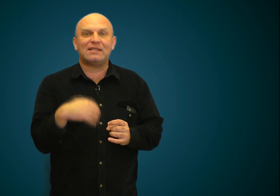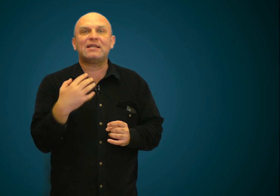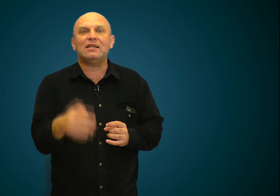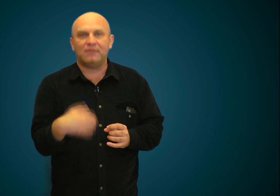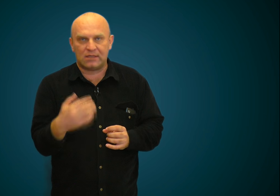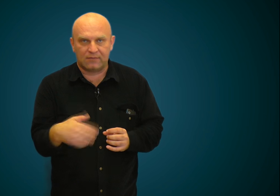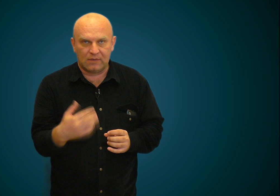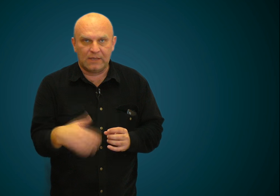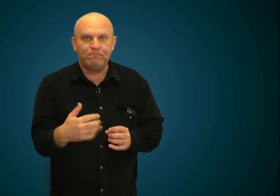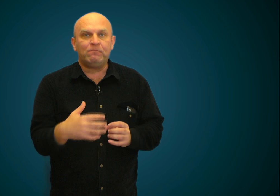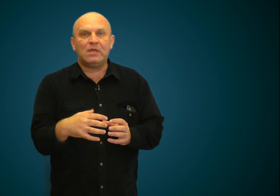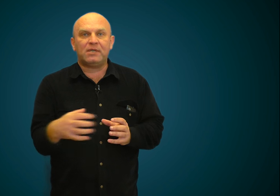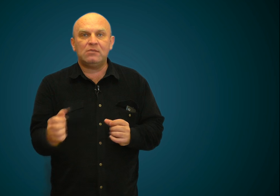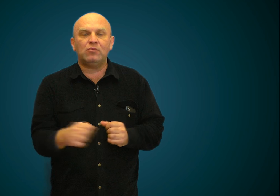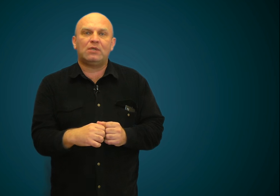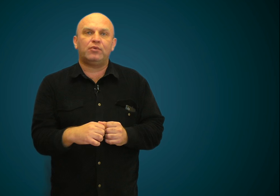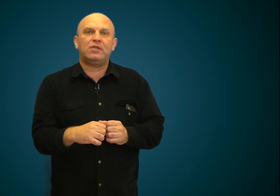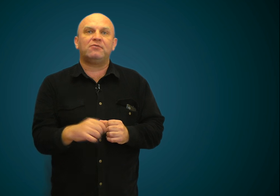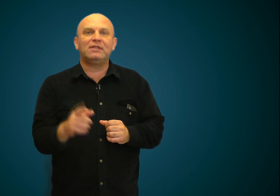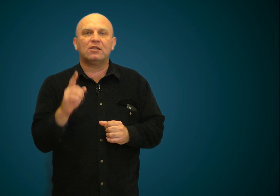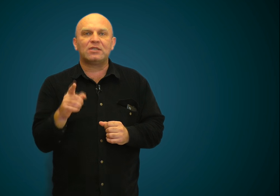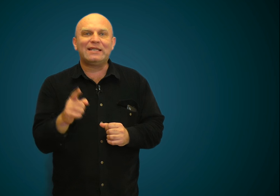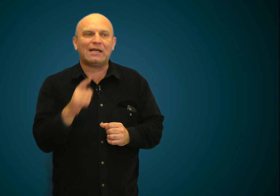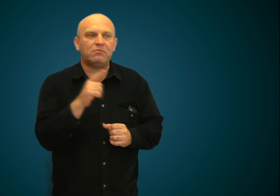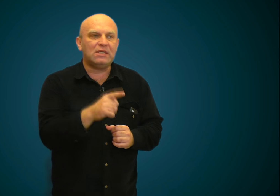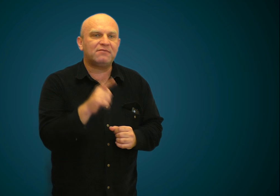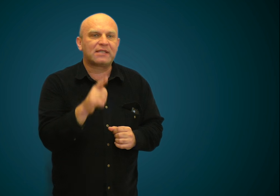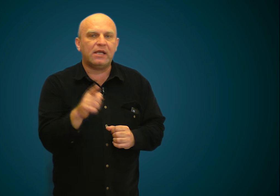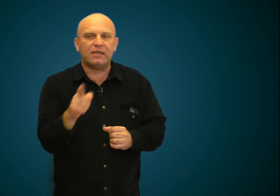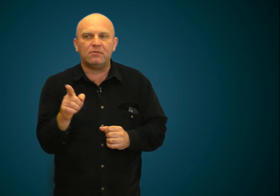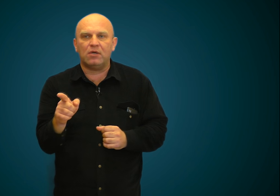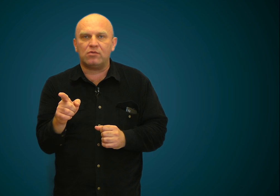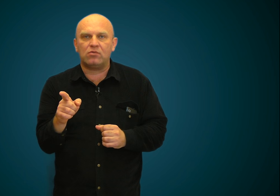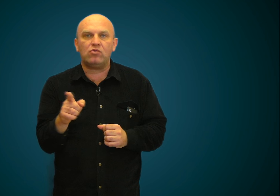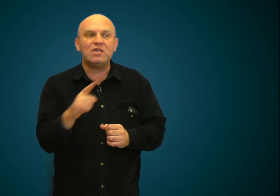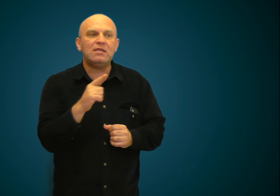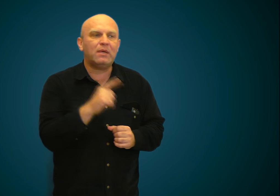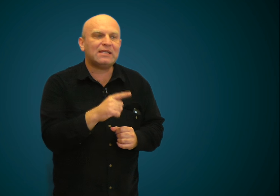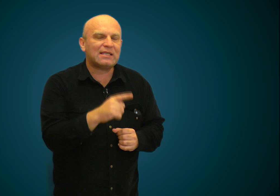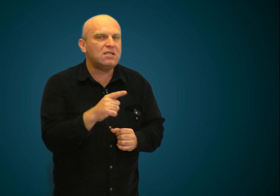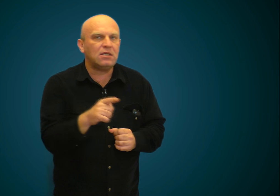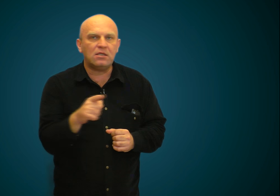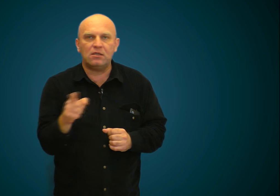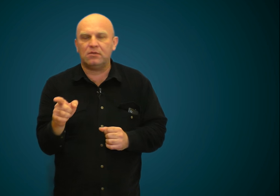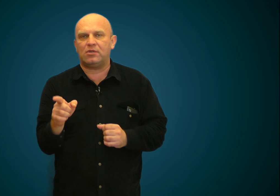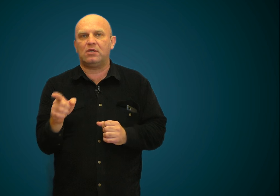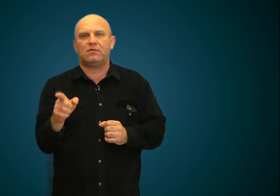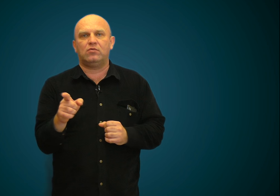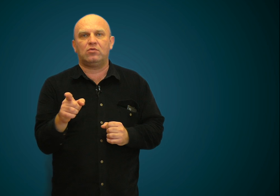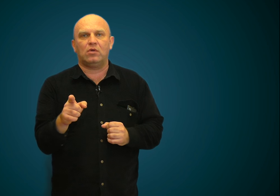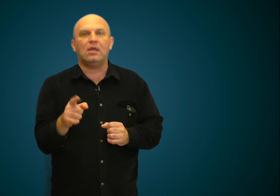соответствовала необходимому темпу речи, вы должны кормить взглядами аудиторию и не бояться ни единого человека в аудитории.